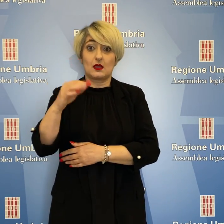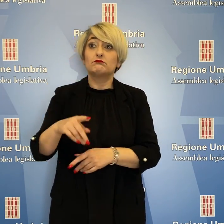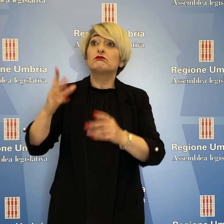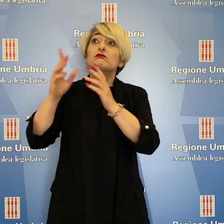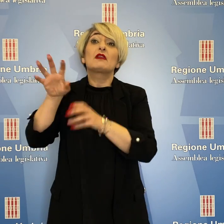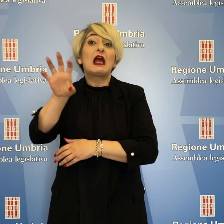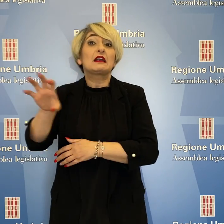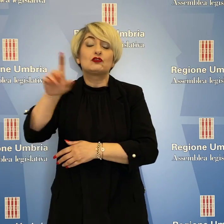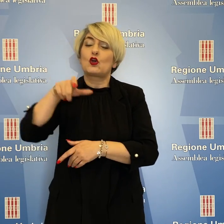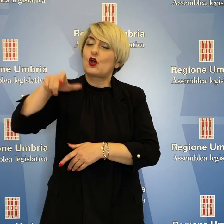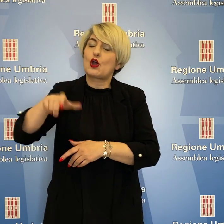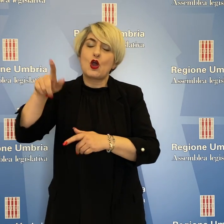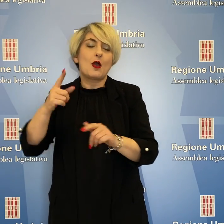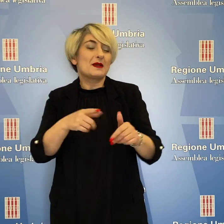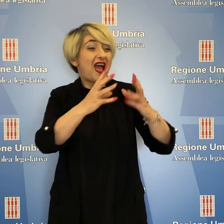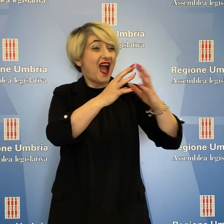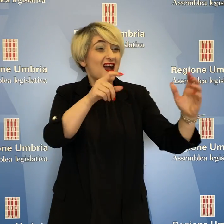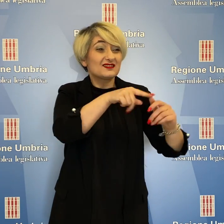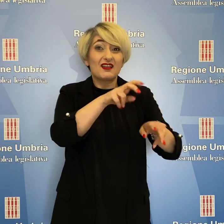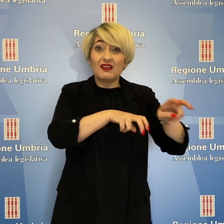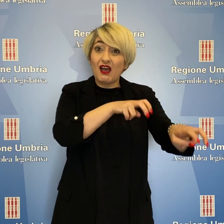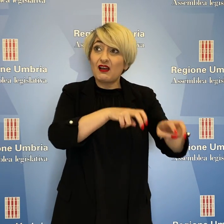imprese agricole nel sostegno a questi principi.